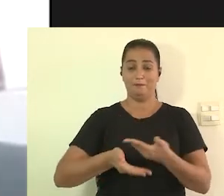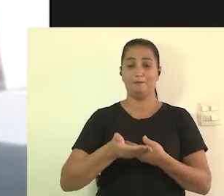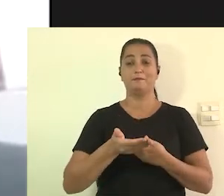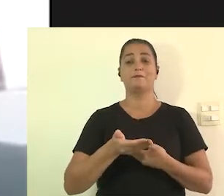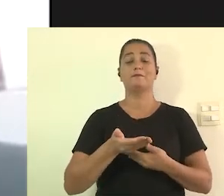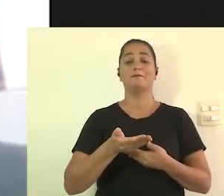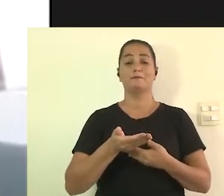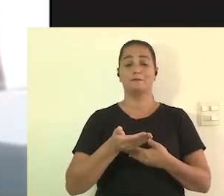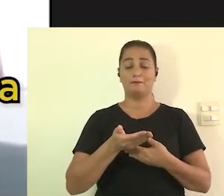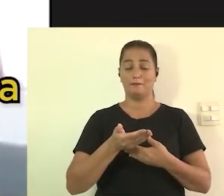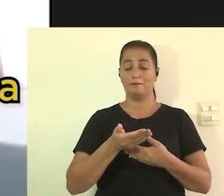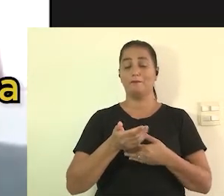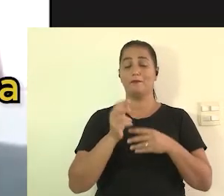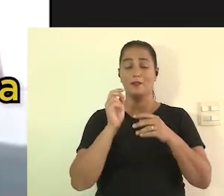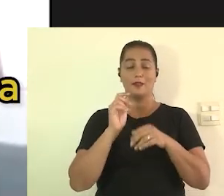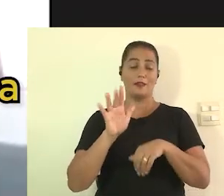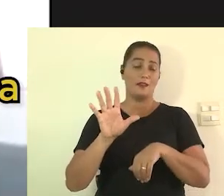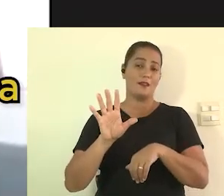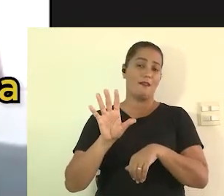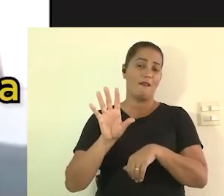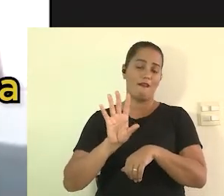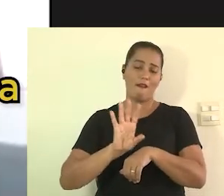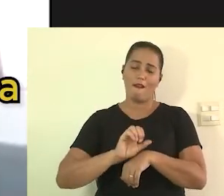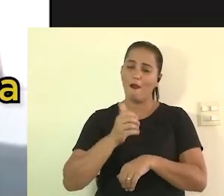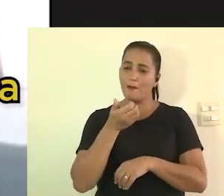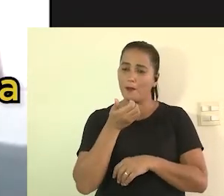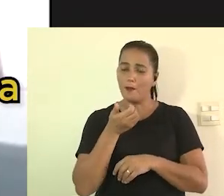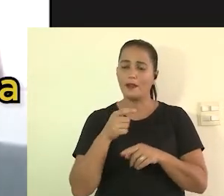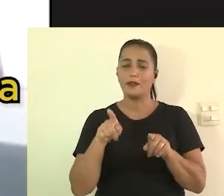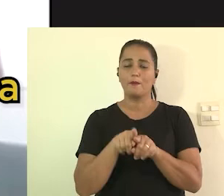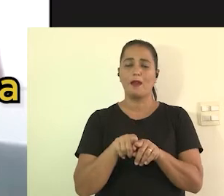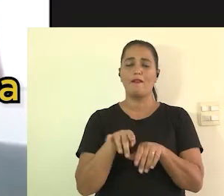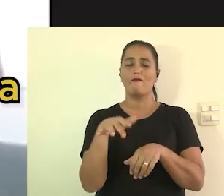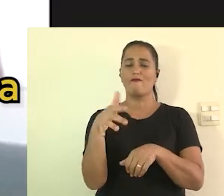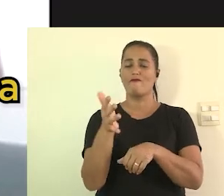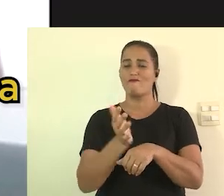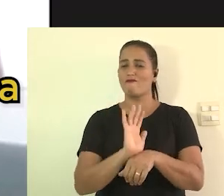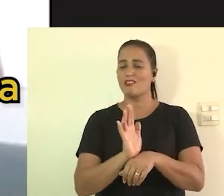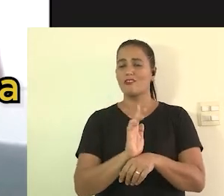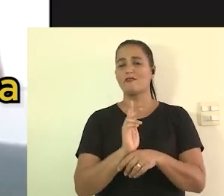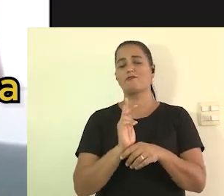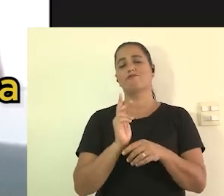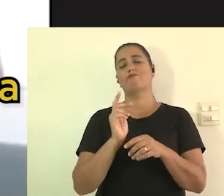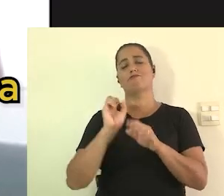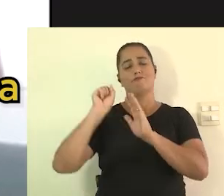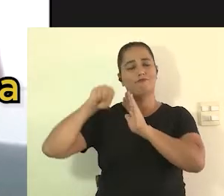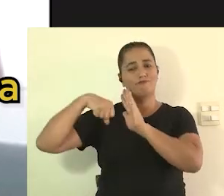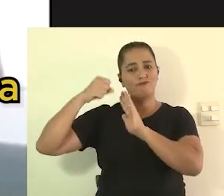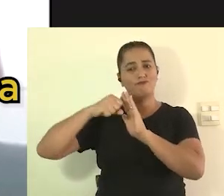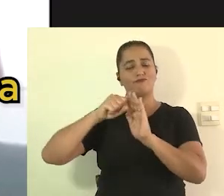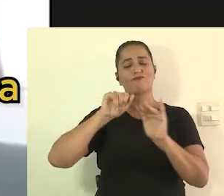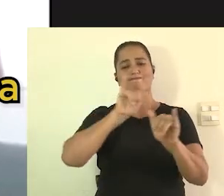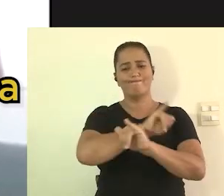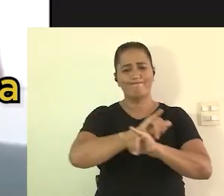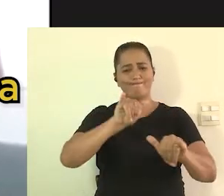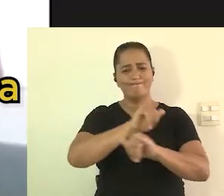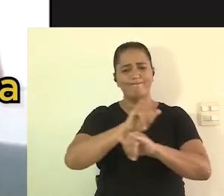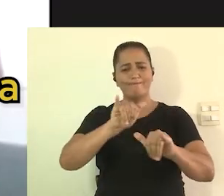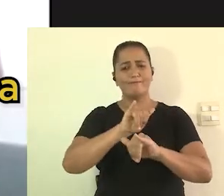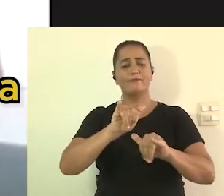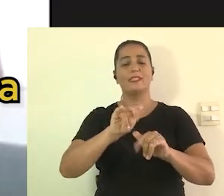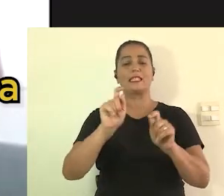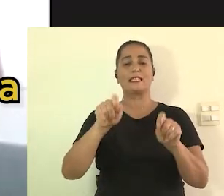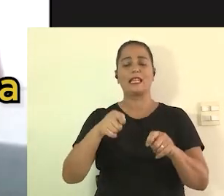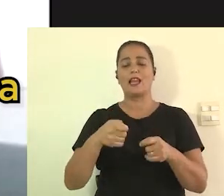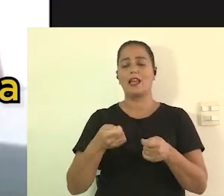formato de áudio em formato de vídeo e de diversas formas para que a gente consiga